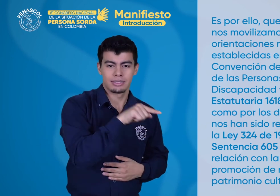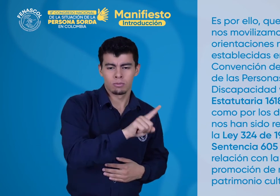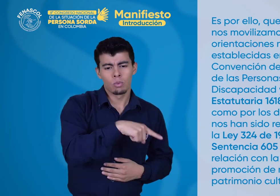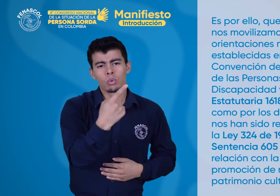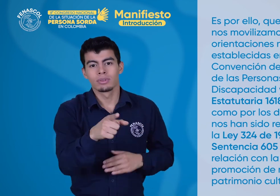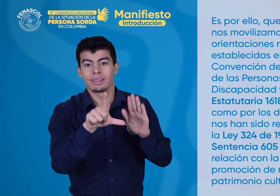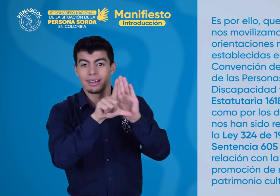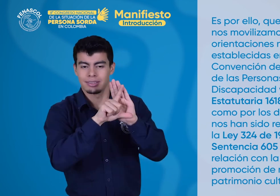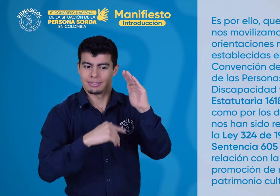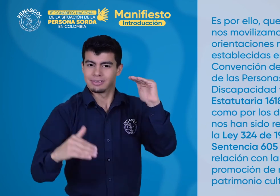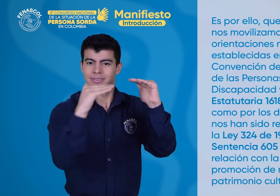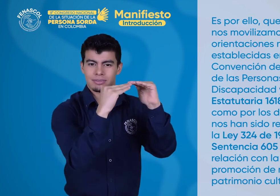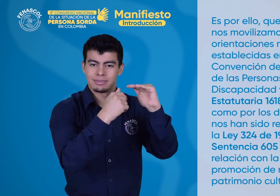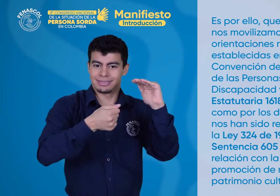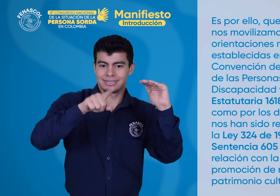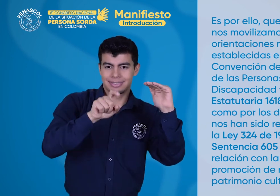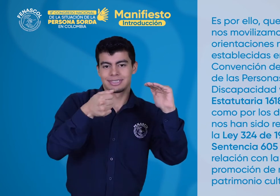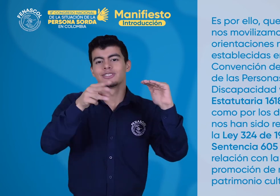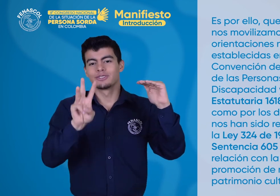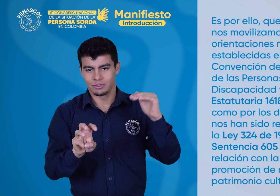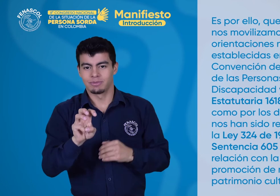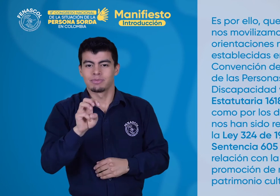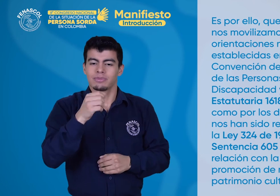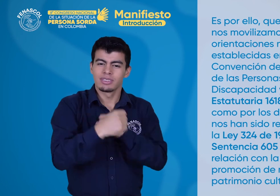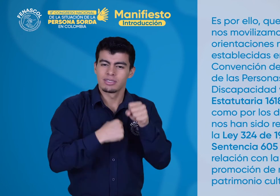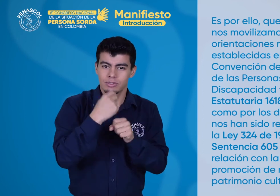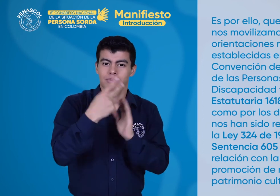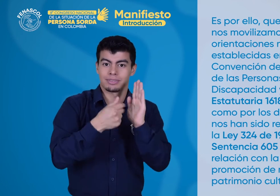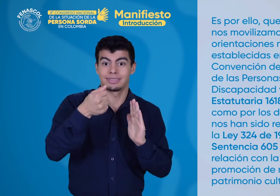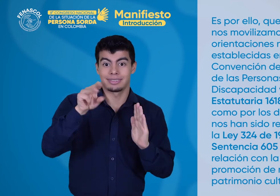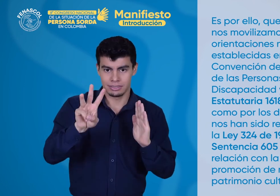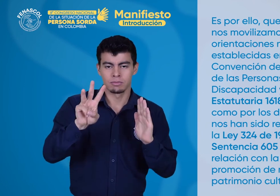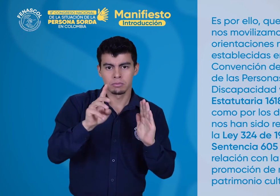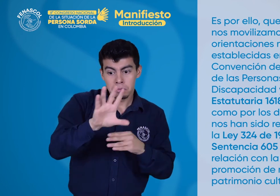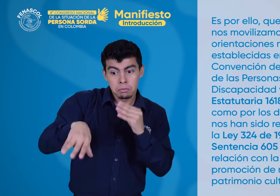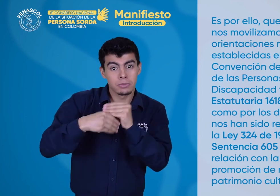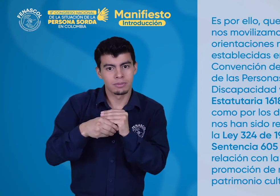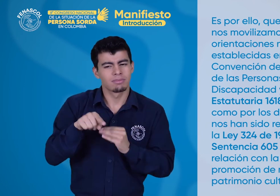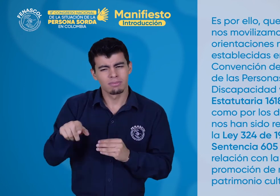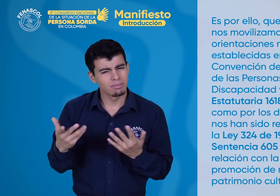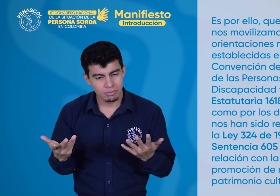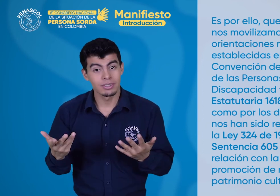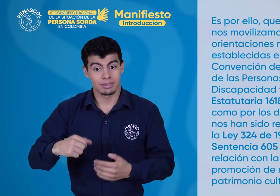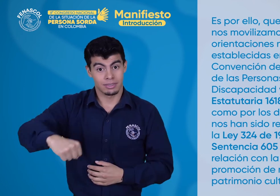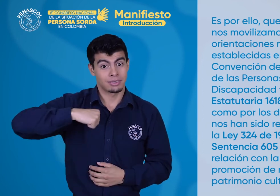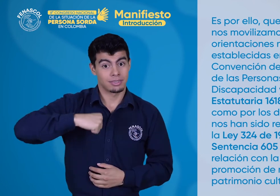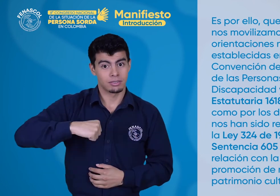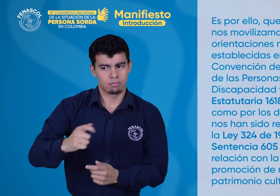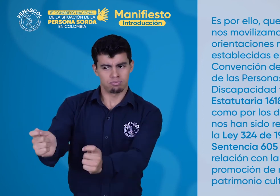Discapacidad y la Ley Estatutaria 1618 de 2013 así como por los derechos